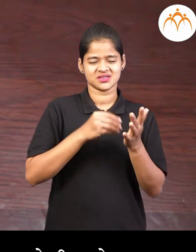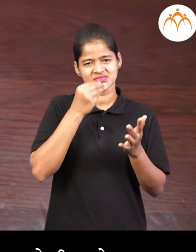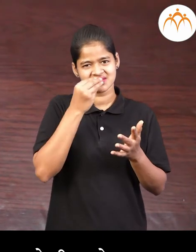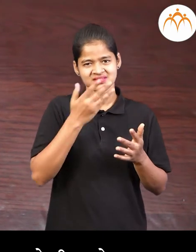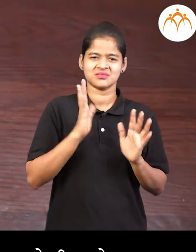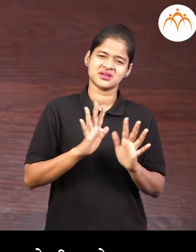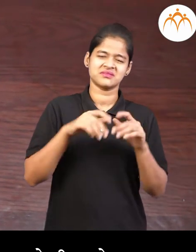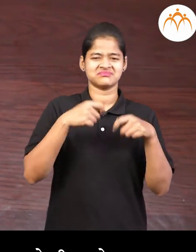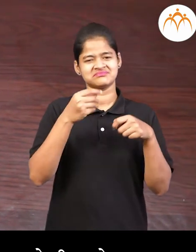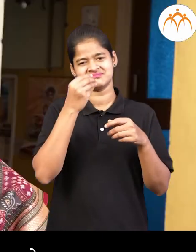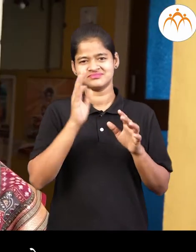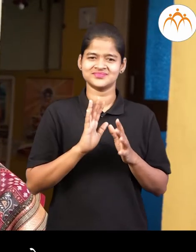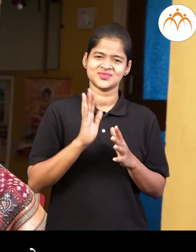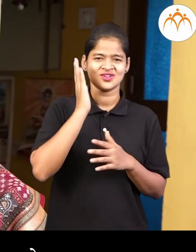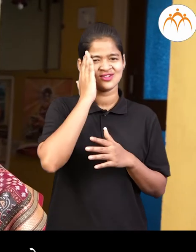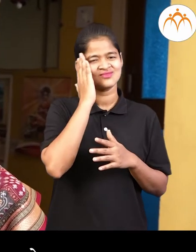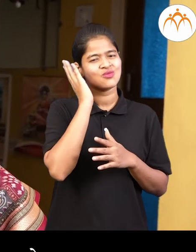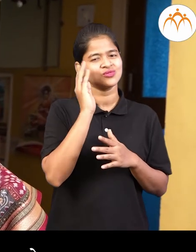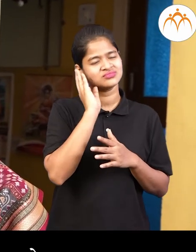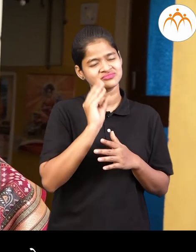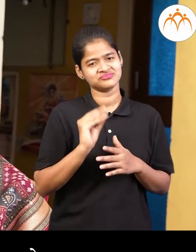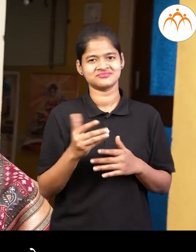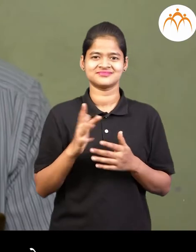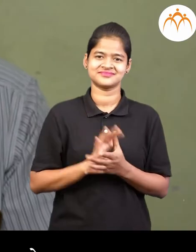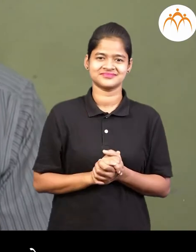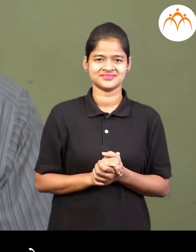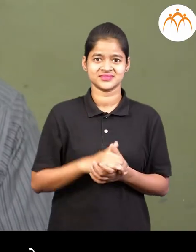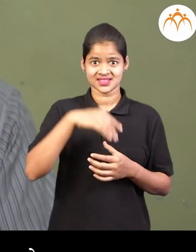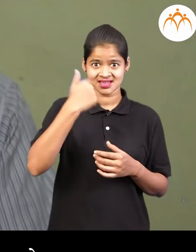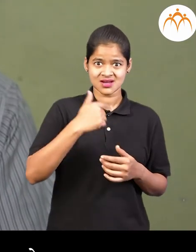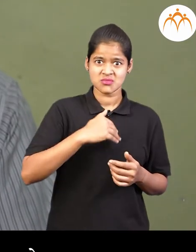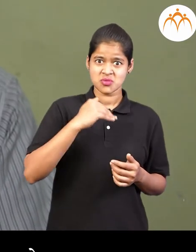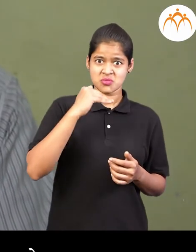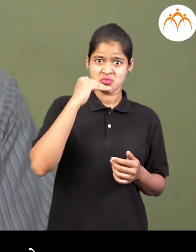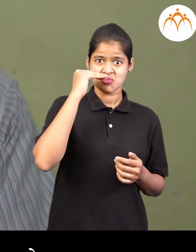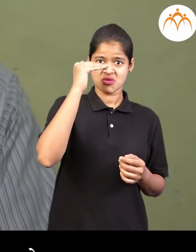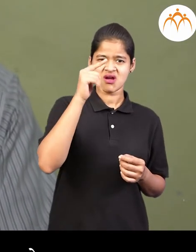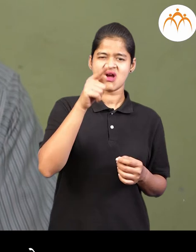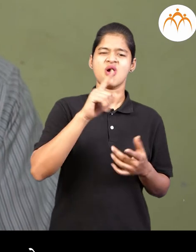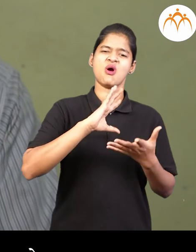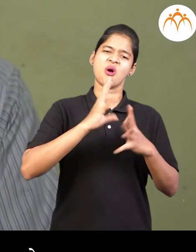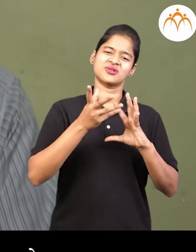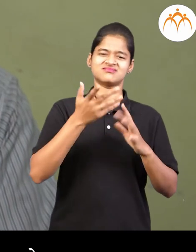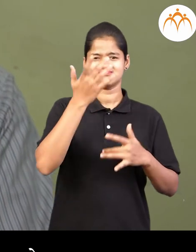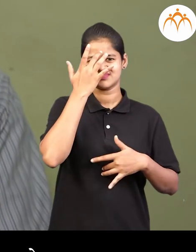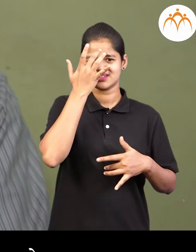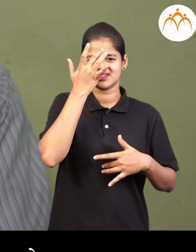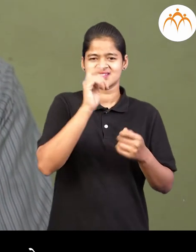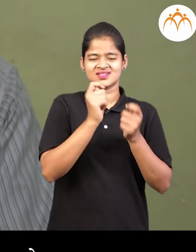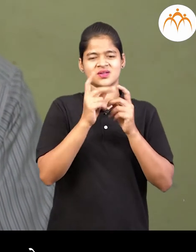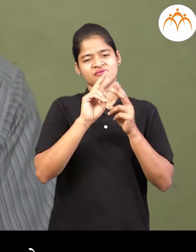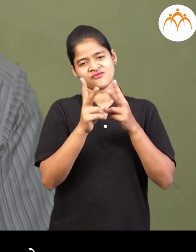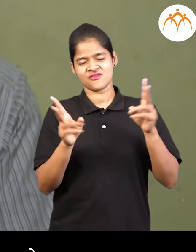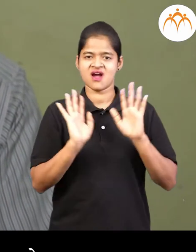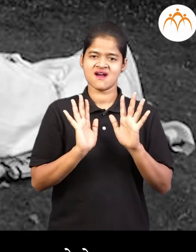महु पोली खते तीची जोप ही कमी जालिये वे खूप वाडल की निर निराले आजार हो